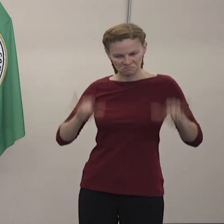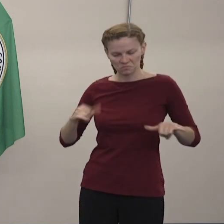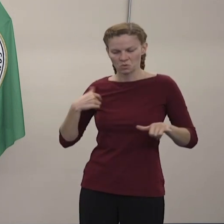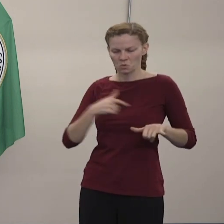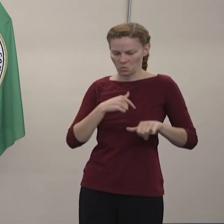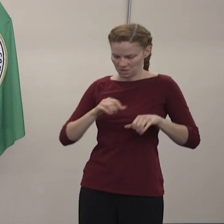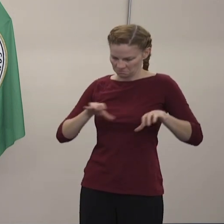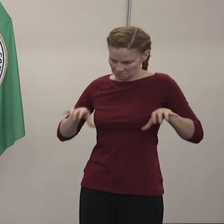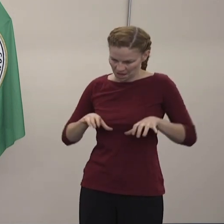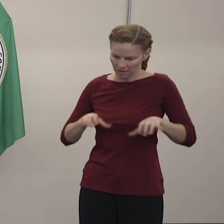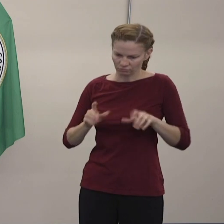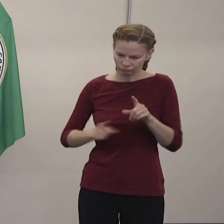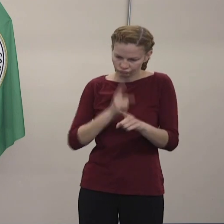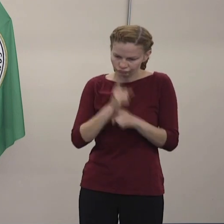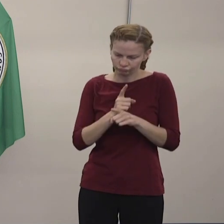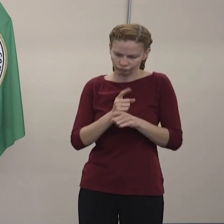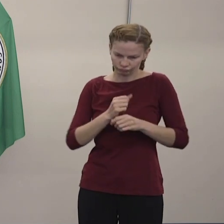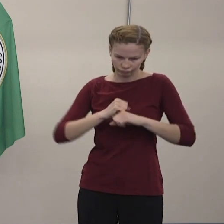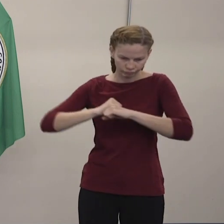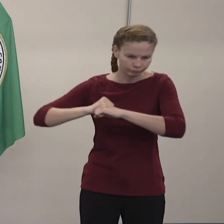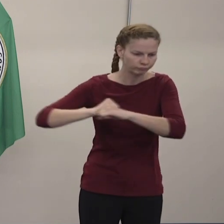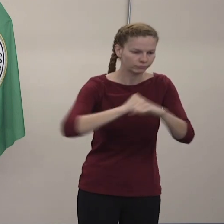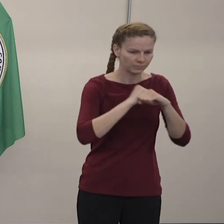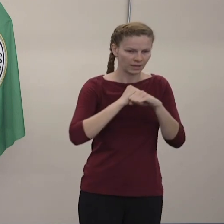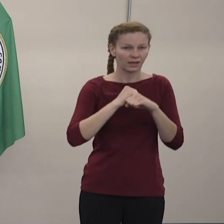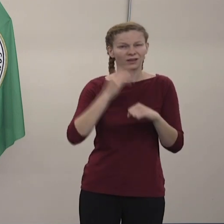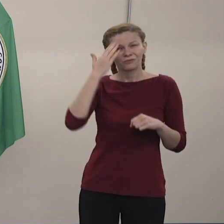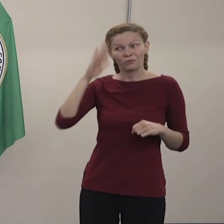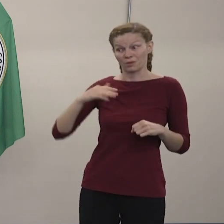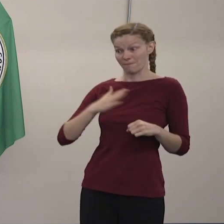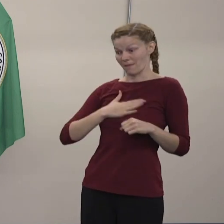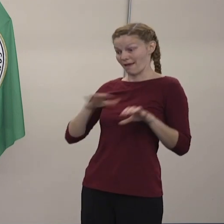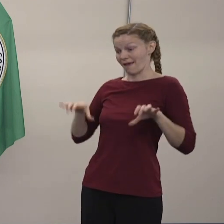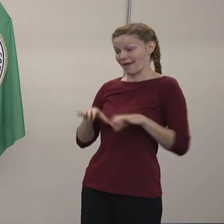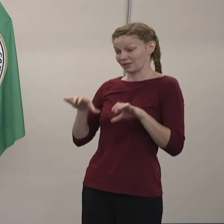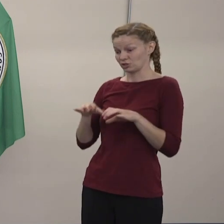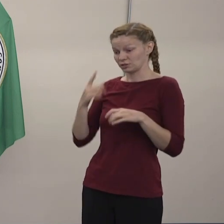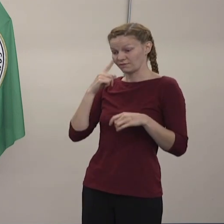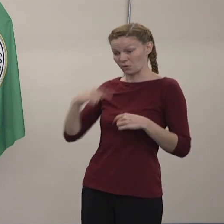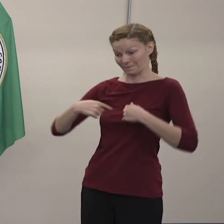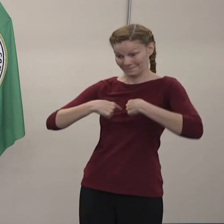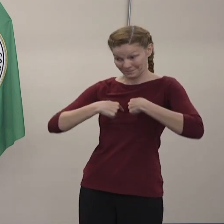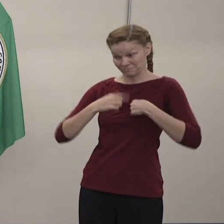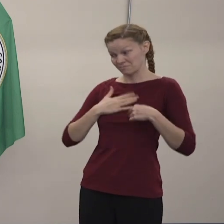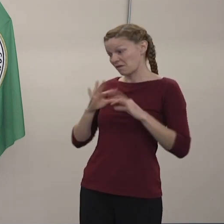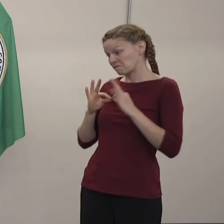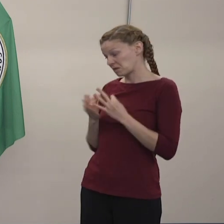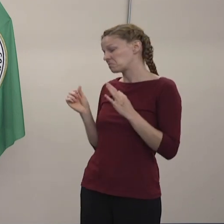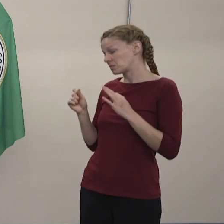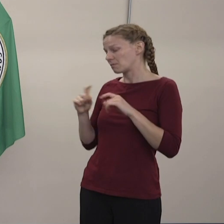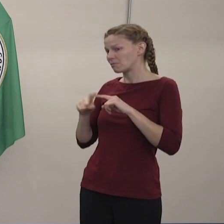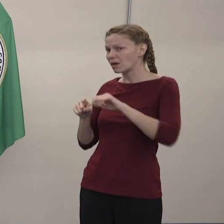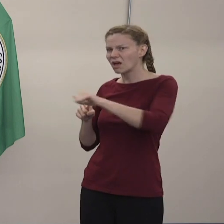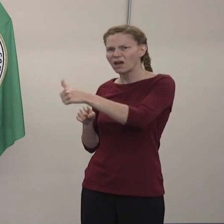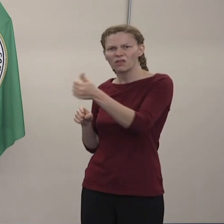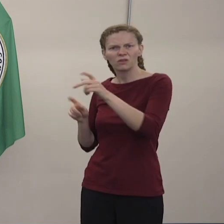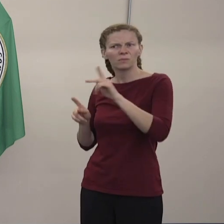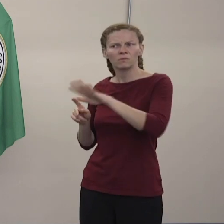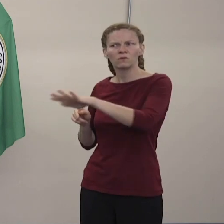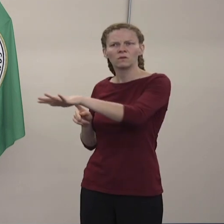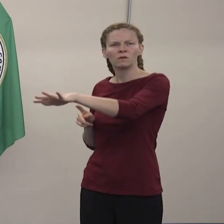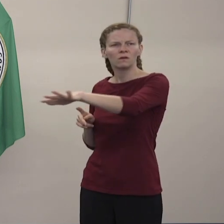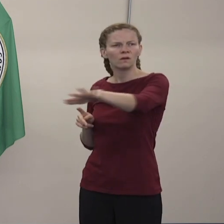nuestros actos se extienden más allá de nuestras propias casas y hogares y afectan las vidas y hogares de los demás.